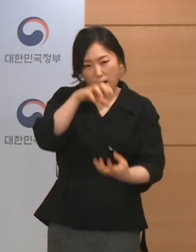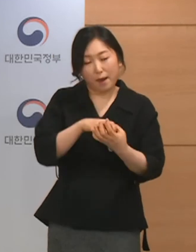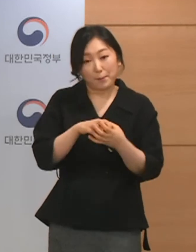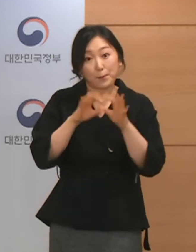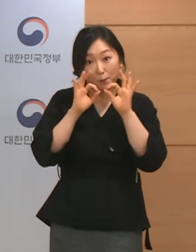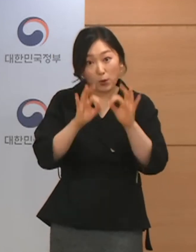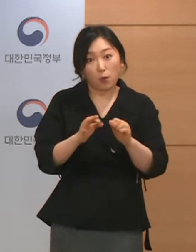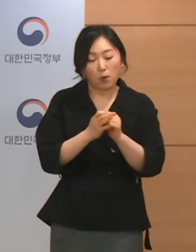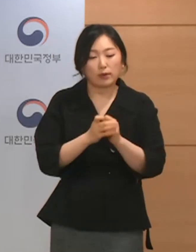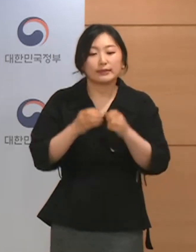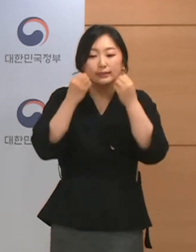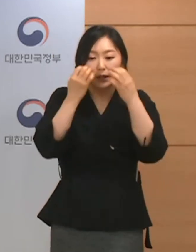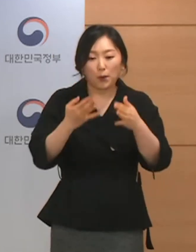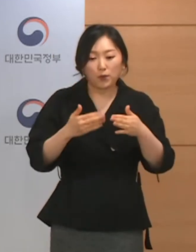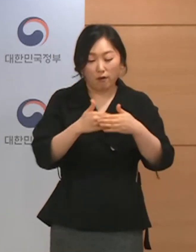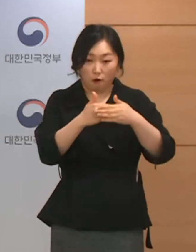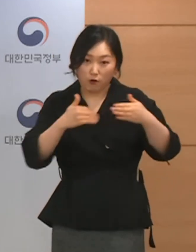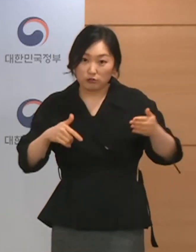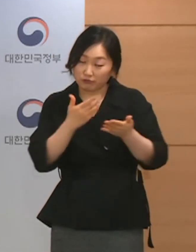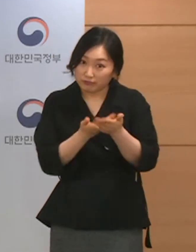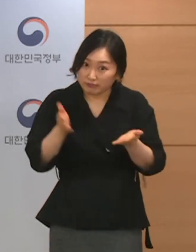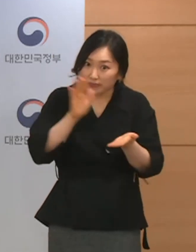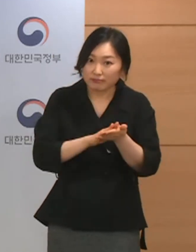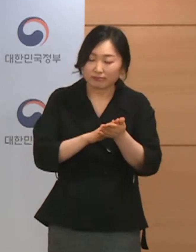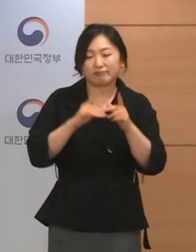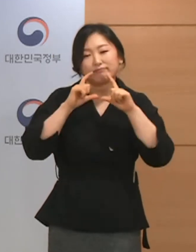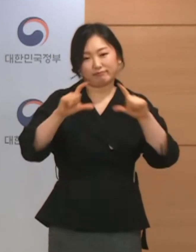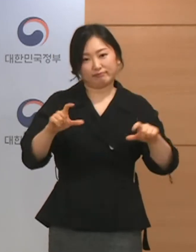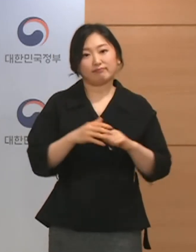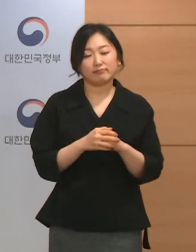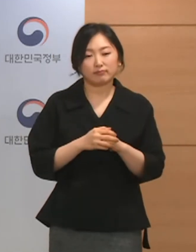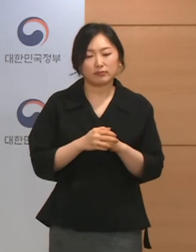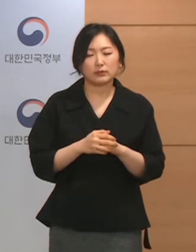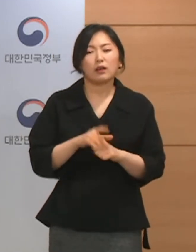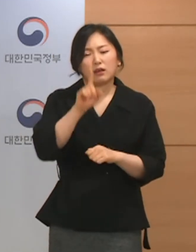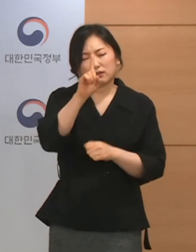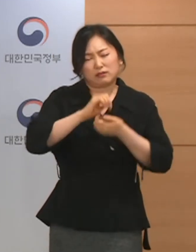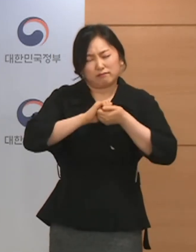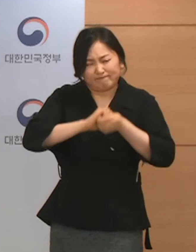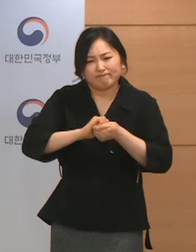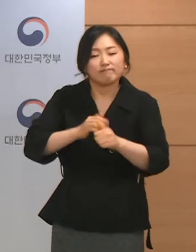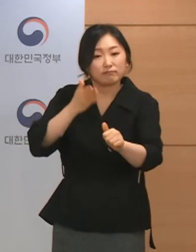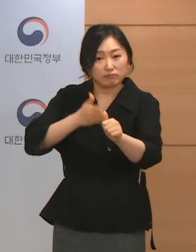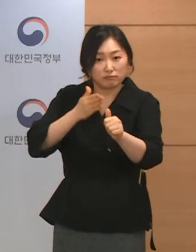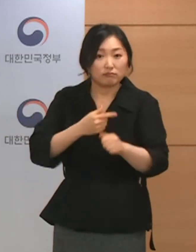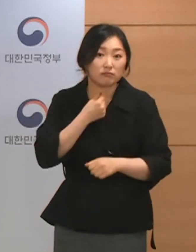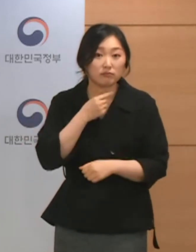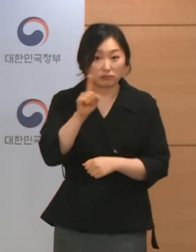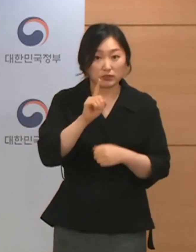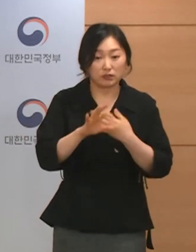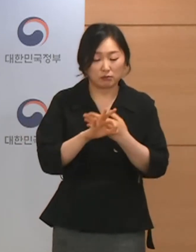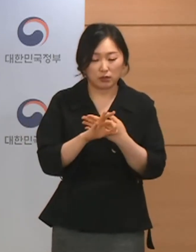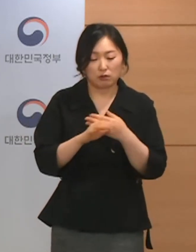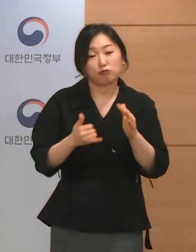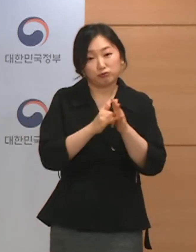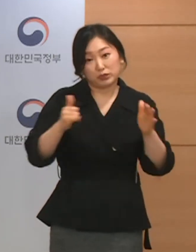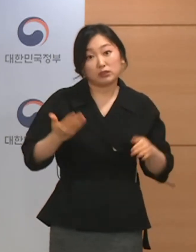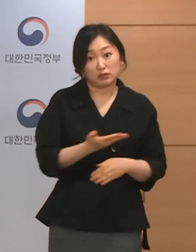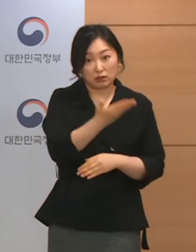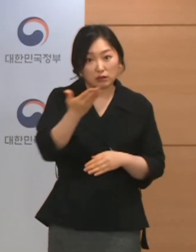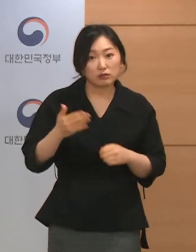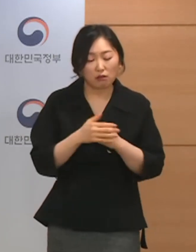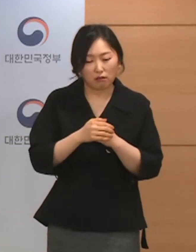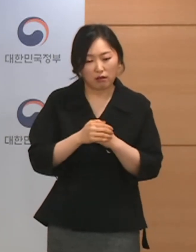새로운 거리 두기 체계를 재편시키는 것이고 다만 함께 당부드리고 싶은 것은 국민들께서 방역적